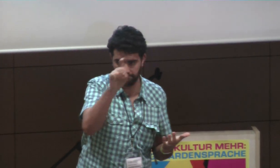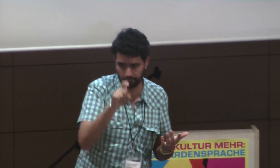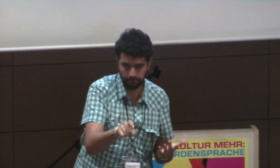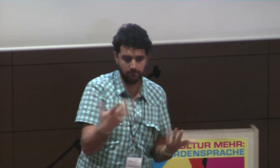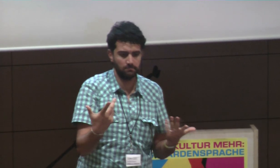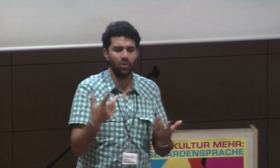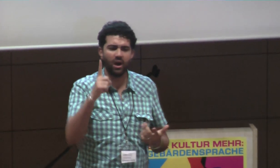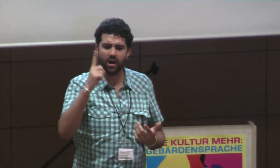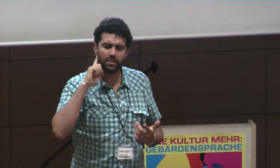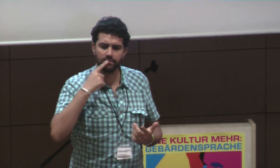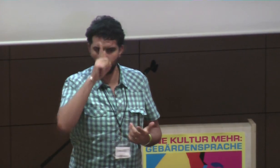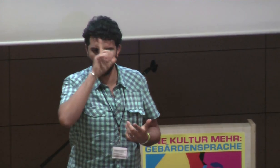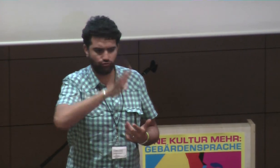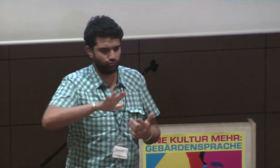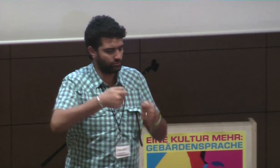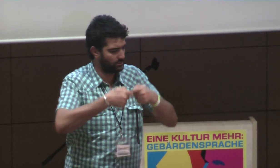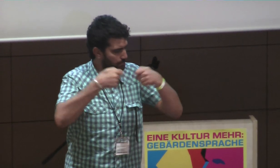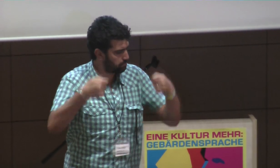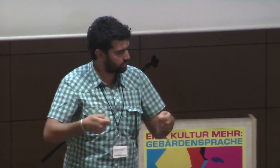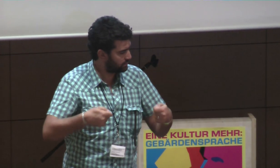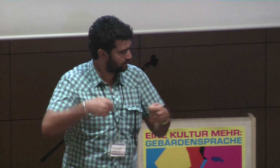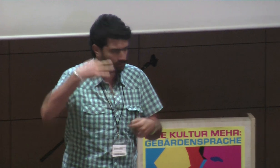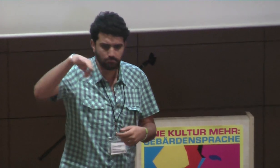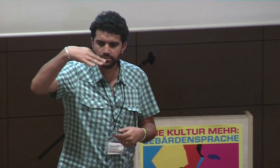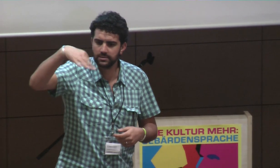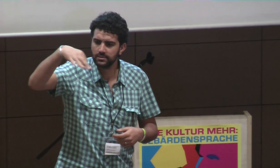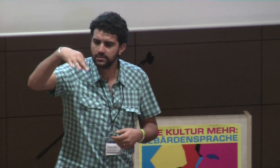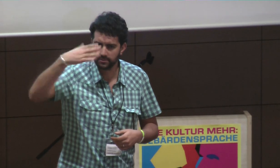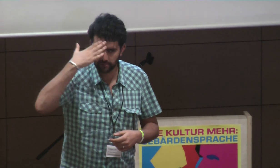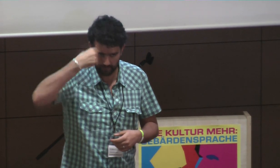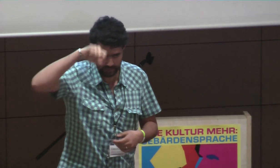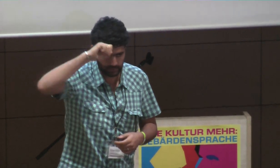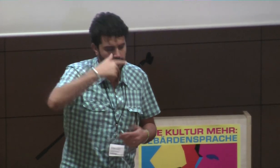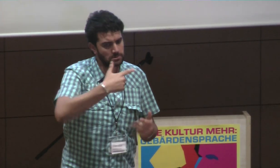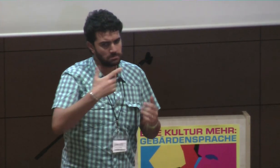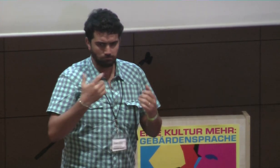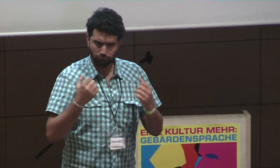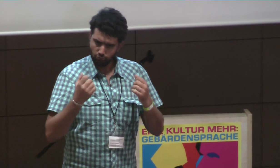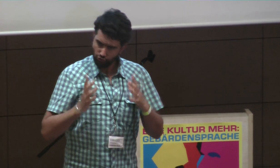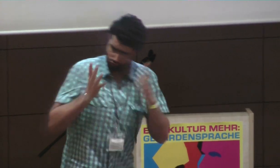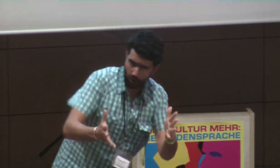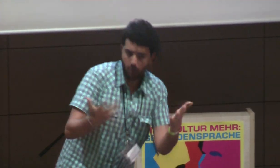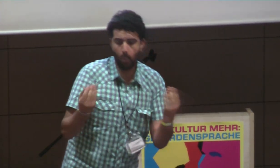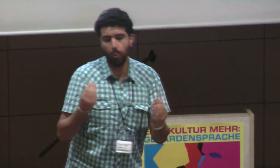Bundesländern, aber, wie kann das für Gründose stattfinden? Also es gibt ja, ähm, die Bundeskanzlerin auch in Berlin, und,